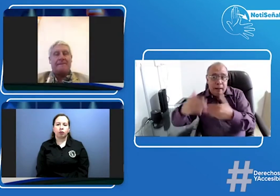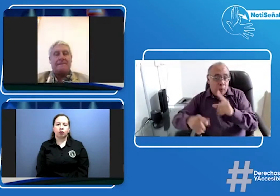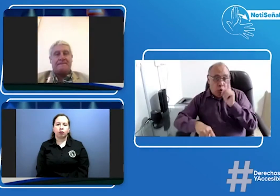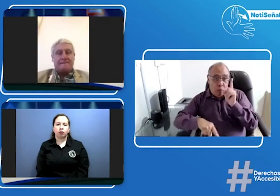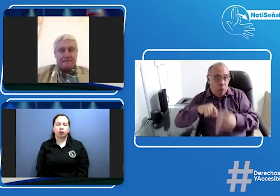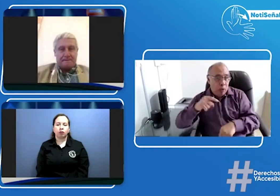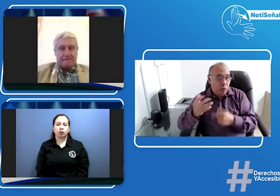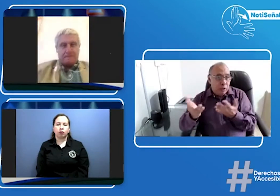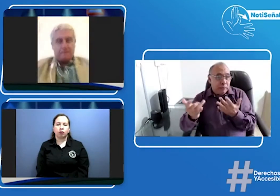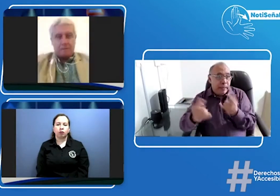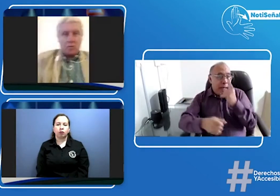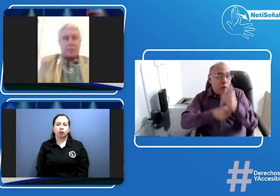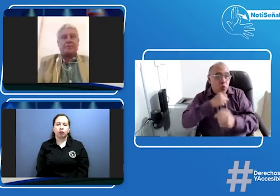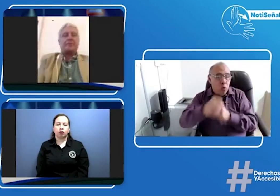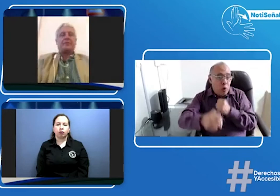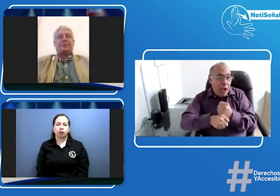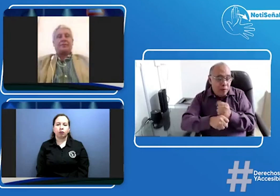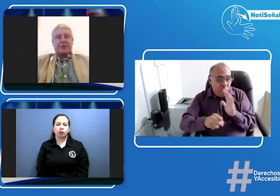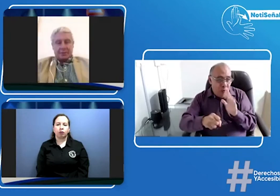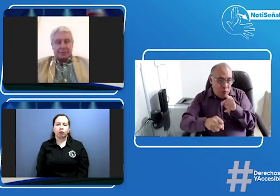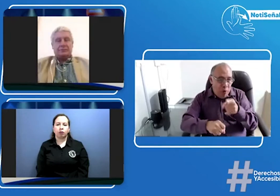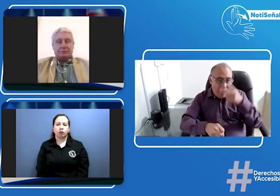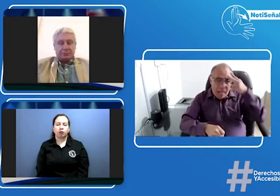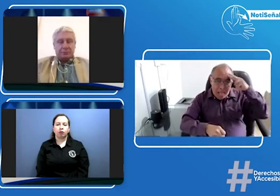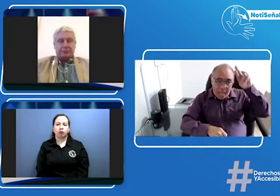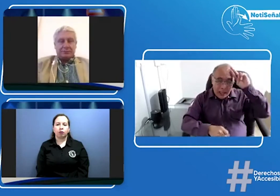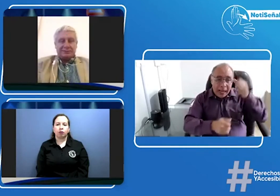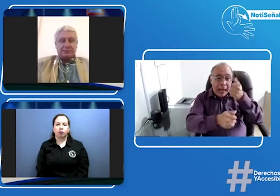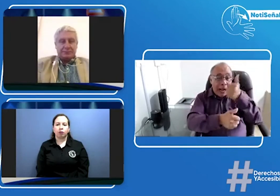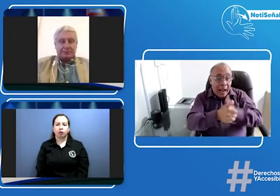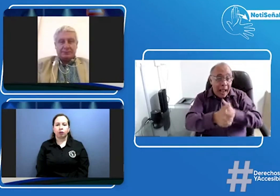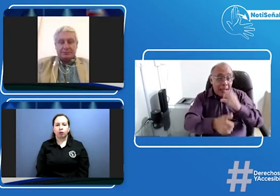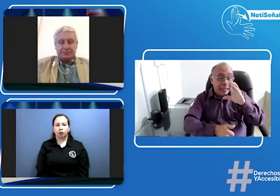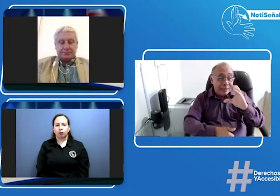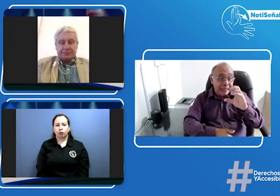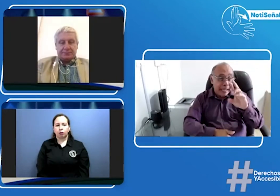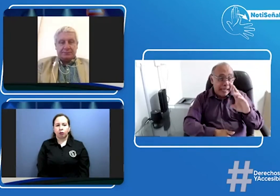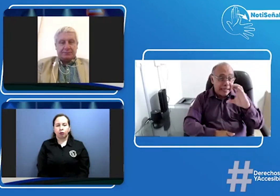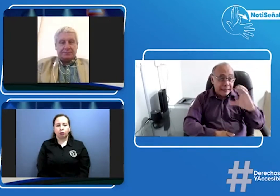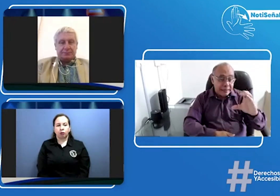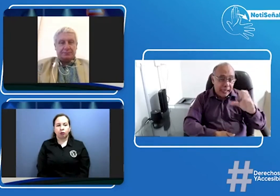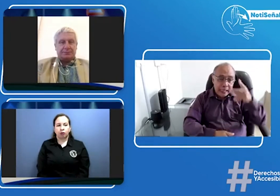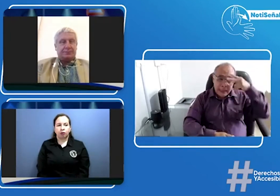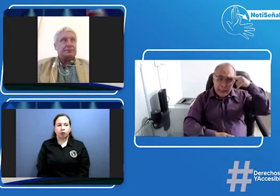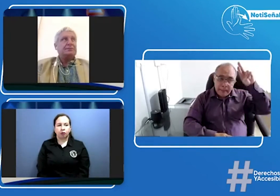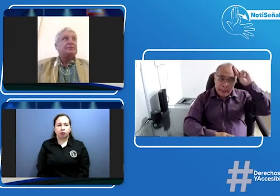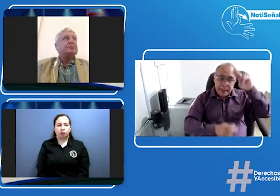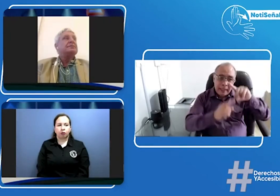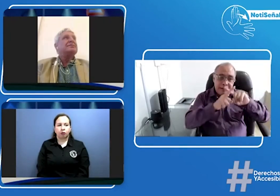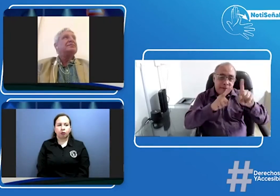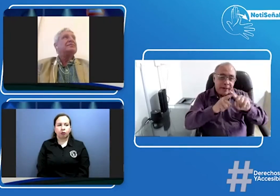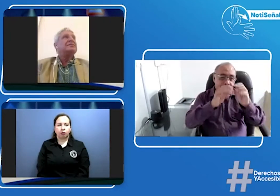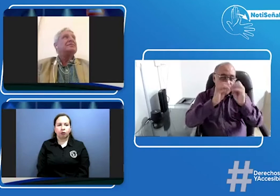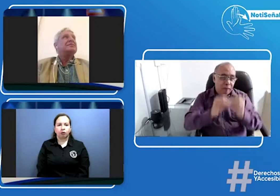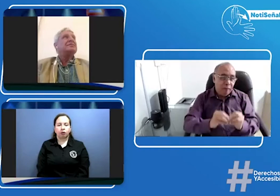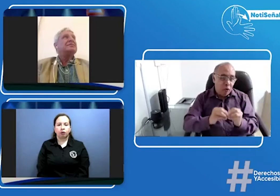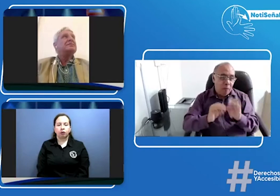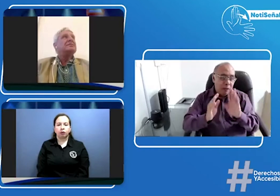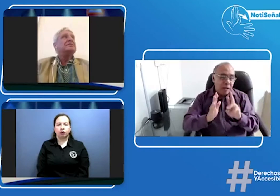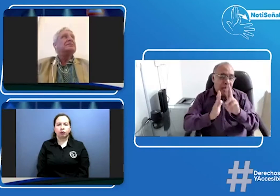el viceministro de transporte y le hemos dicho que no podemos esperar un año más a que esto suceda y quizás la interpretación